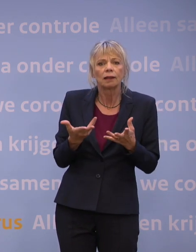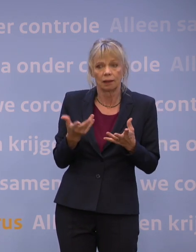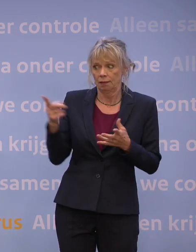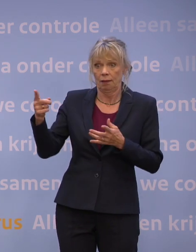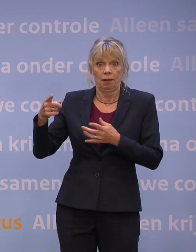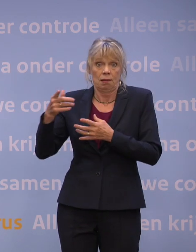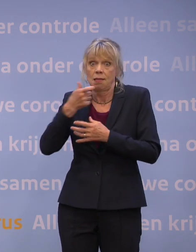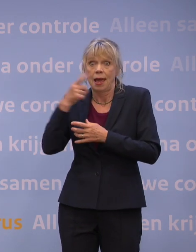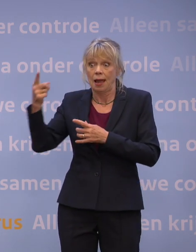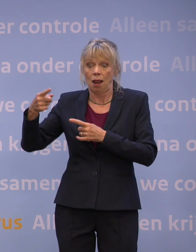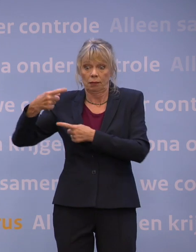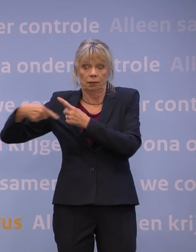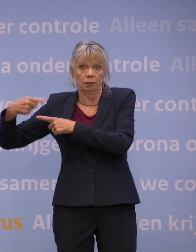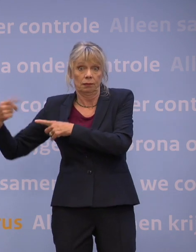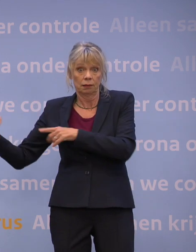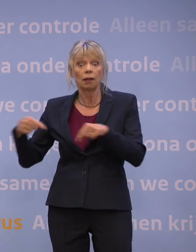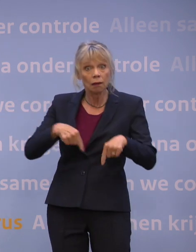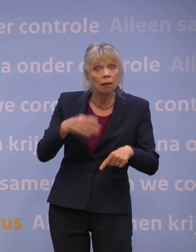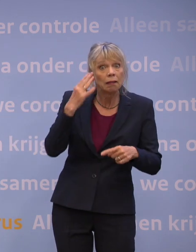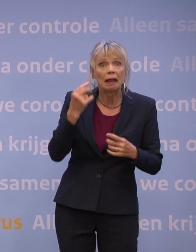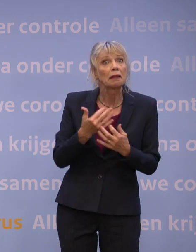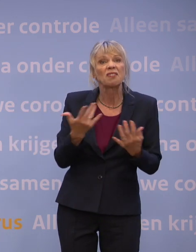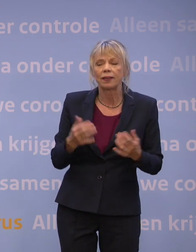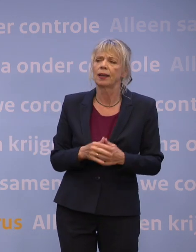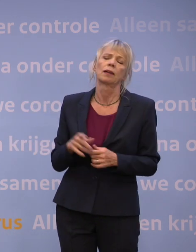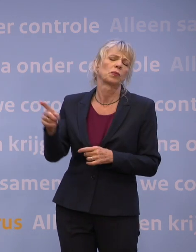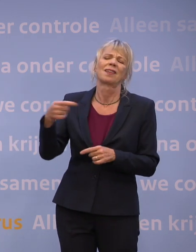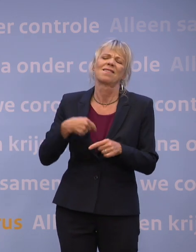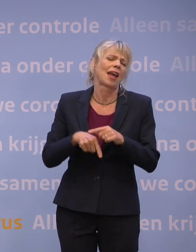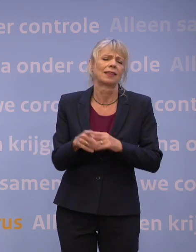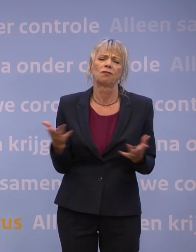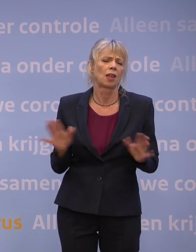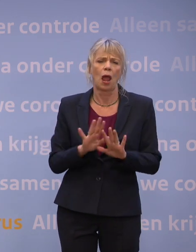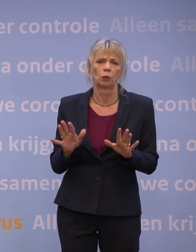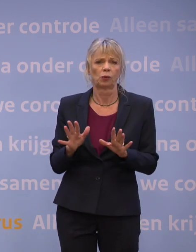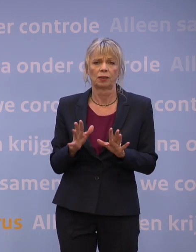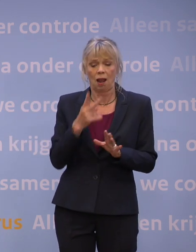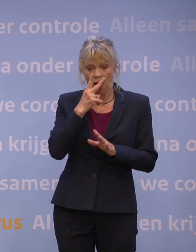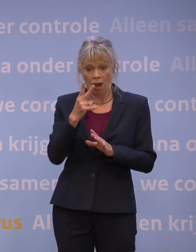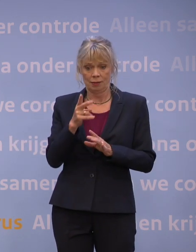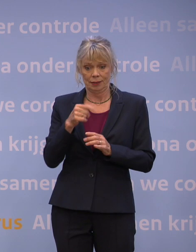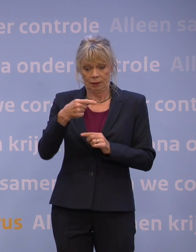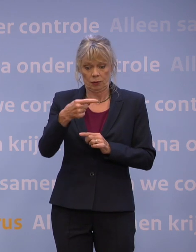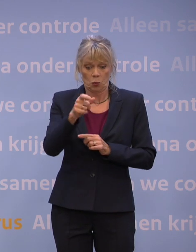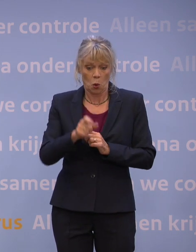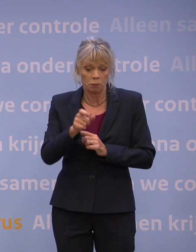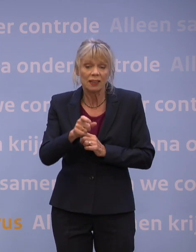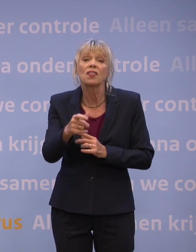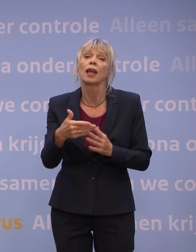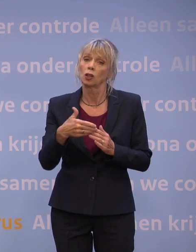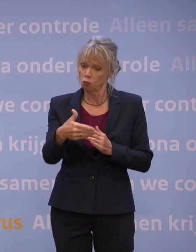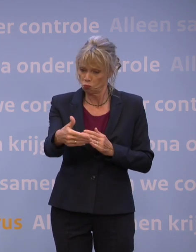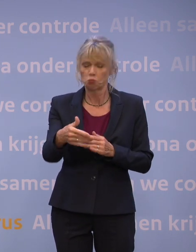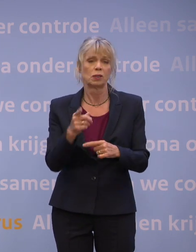Daar gaan we echt niet van uit, anders zouden het niet doen. Alle prognoses voor de komende weken zijn positief. Maar wat ik net zei, je wilt